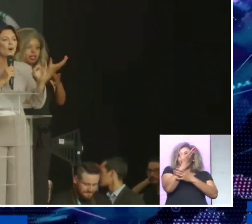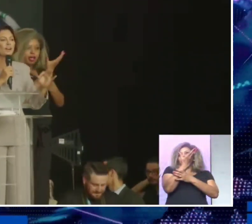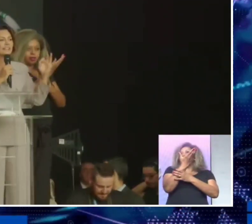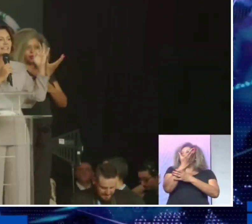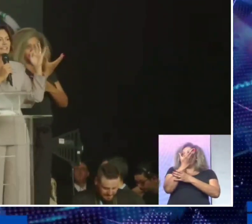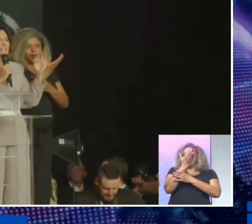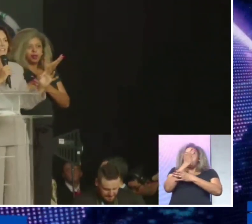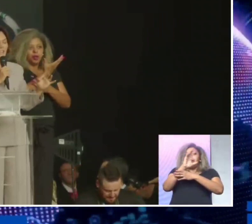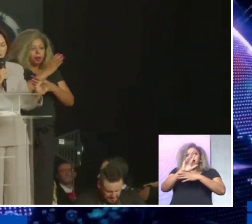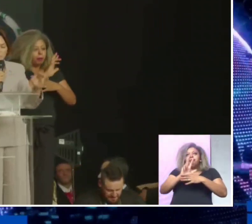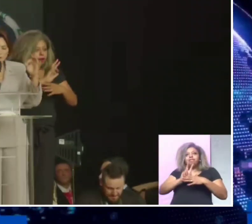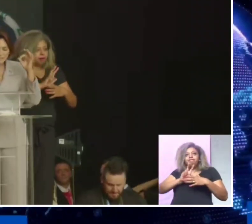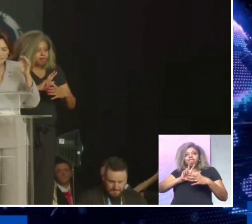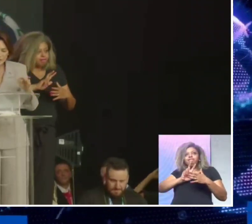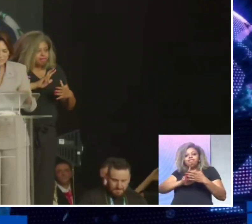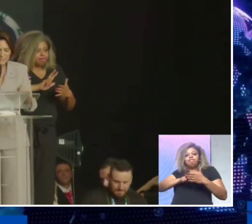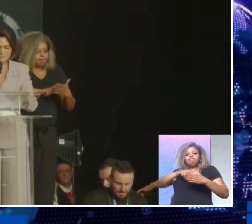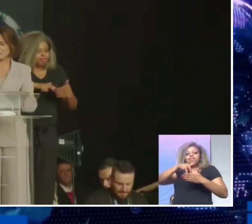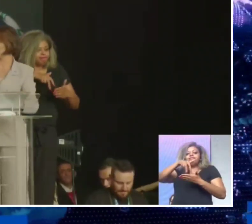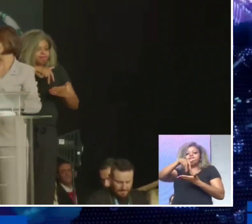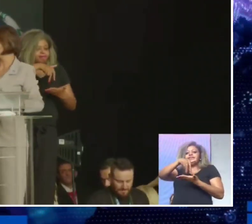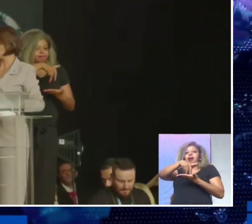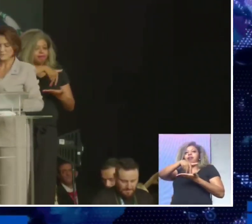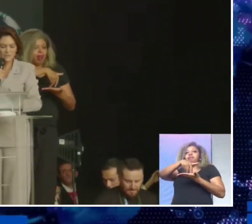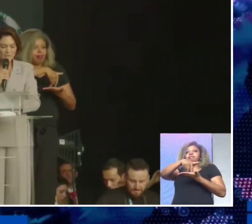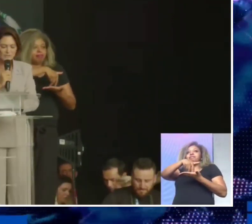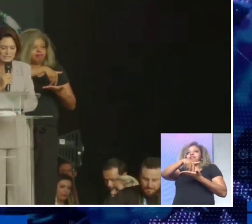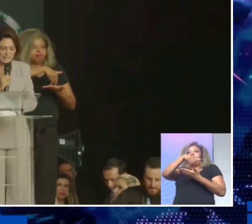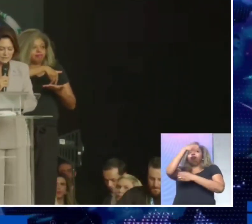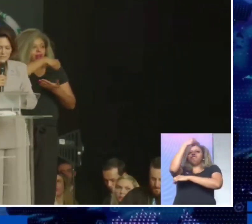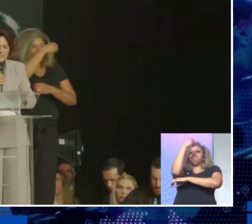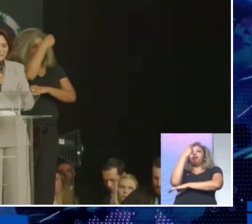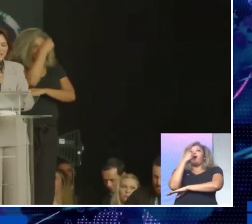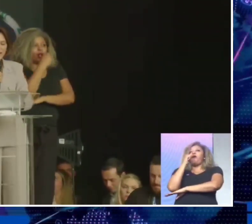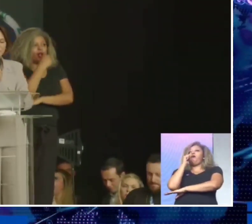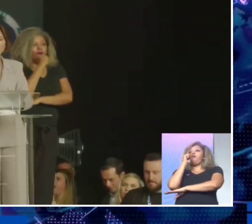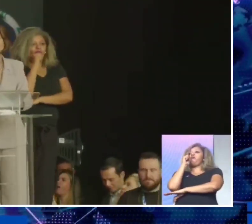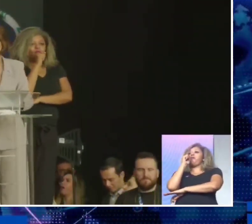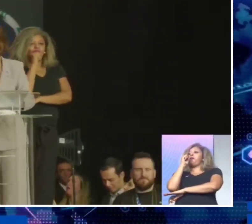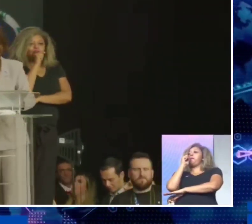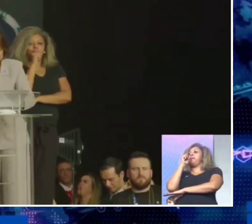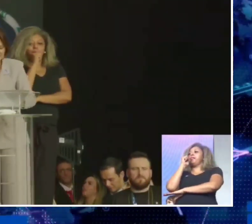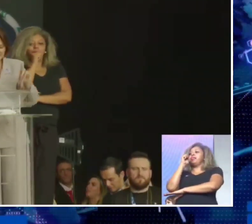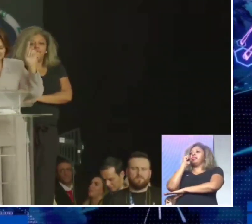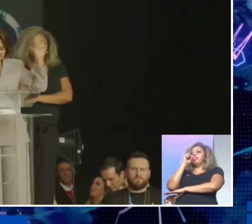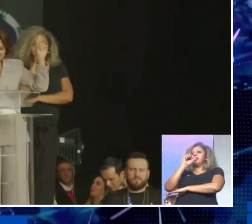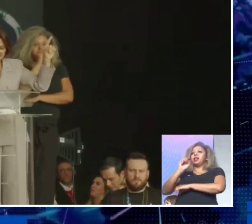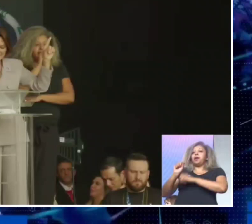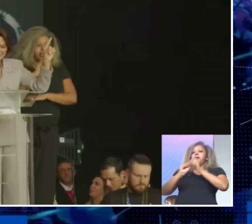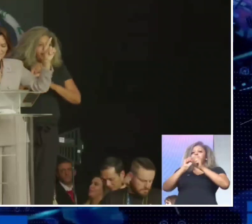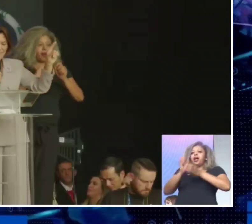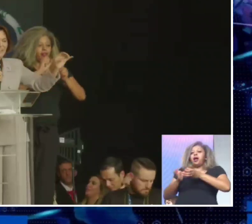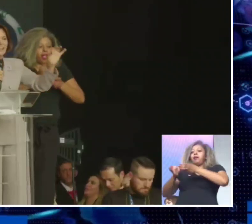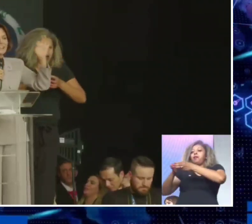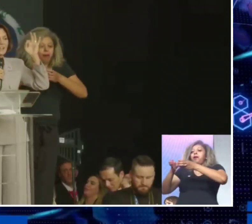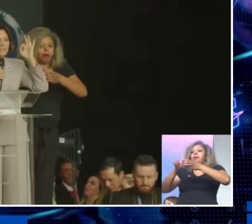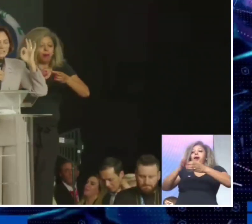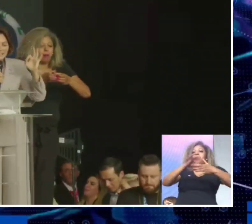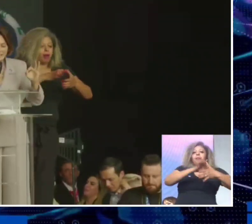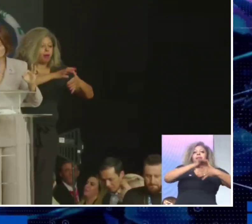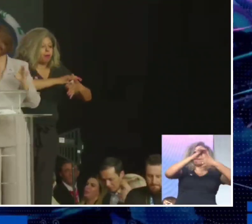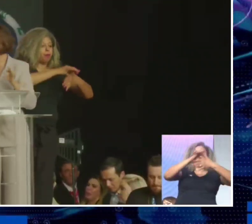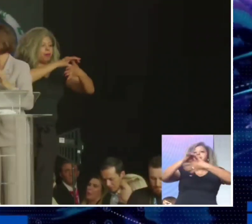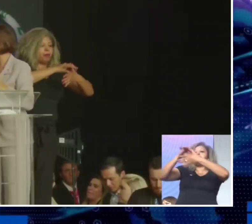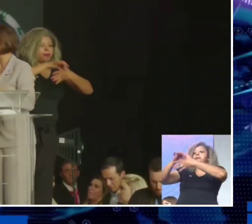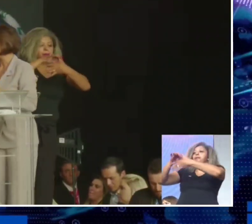fortalecer o protagonismo feminino, visando identificar novas lideranças. Nós